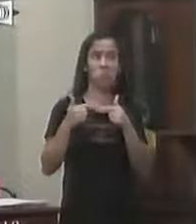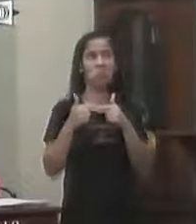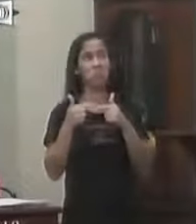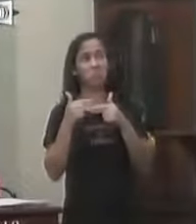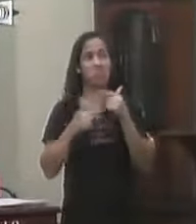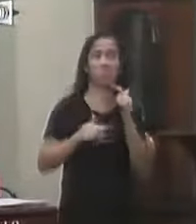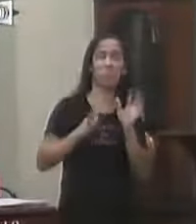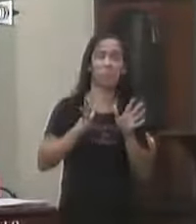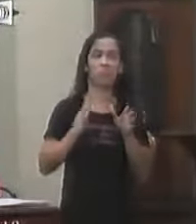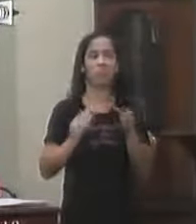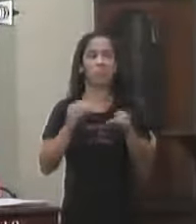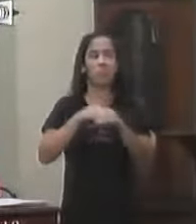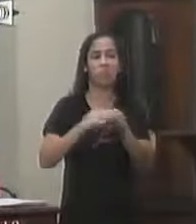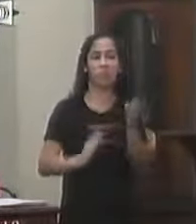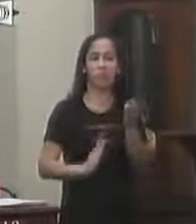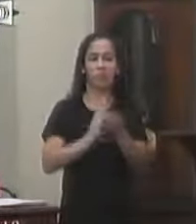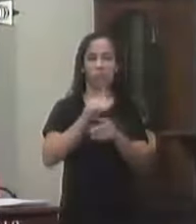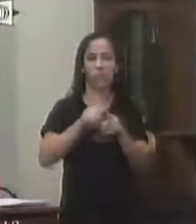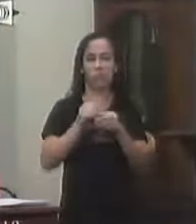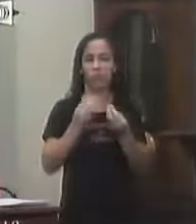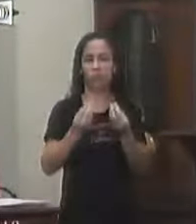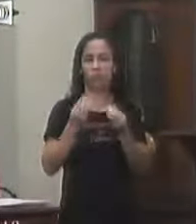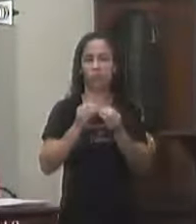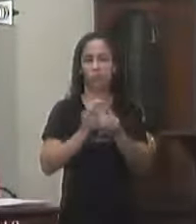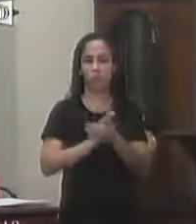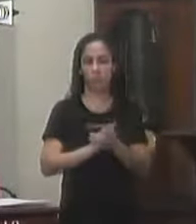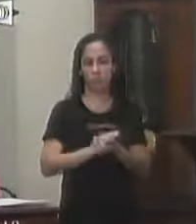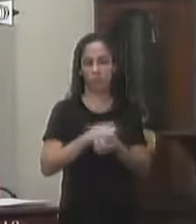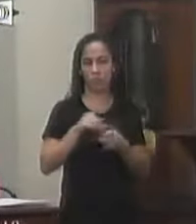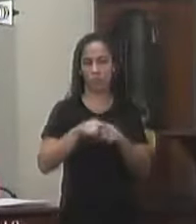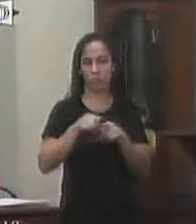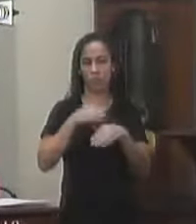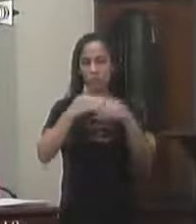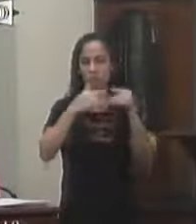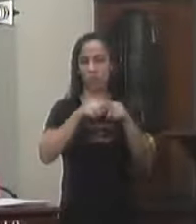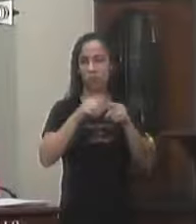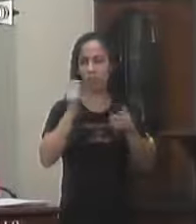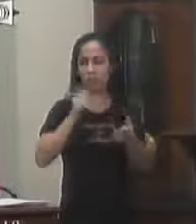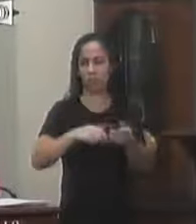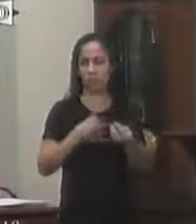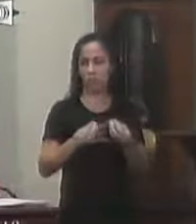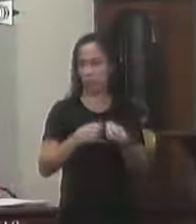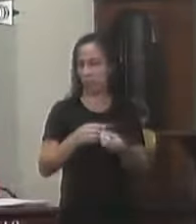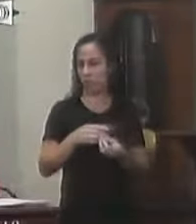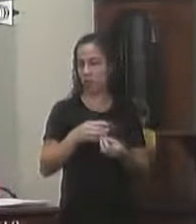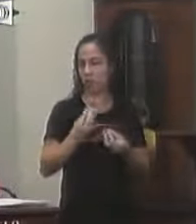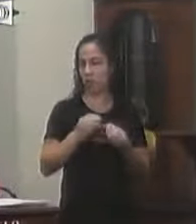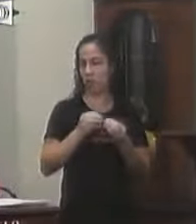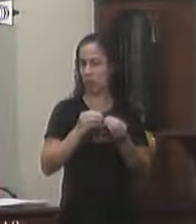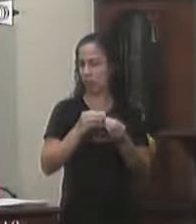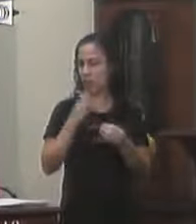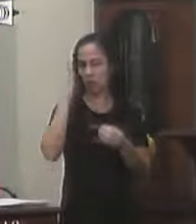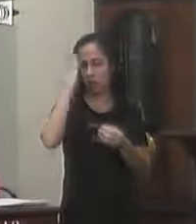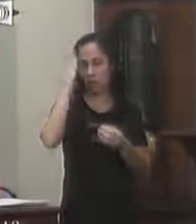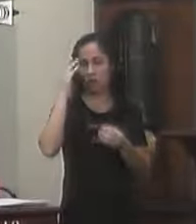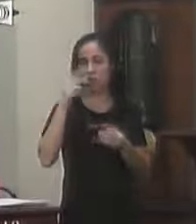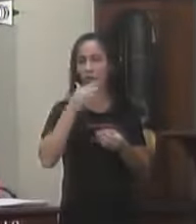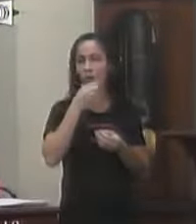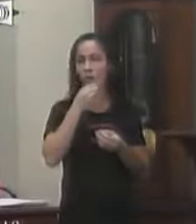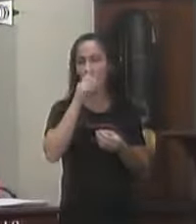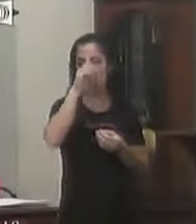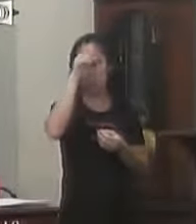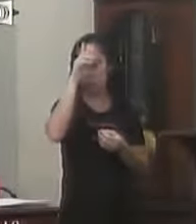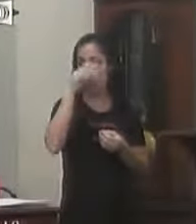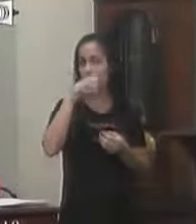Não apresentando Nenhum vício De iniciativa e competência Tendo seguir estritamente O rio do procedimento Tendo o nobre Edil competente Legislativo Para ser o autor Da